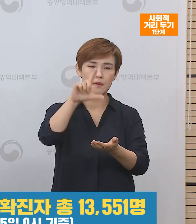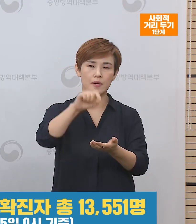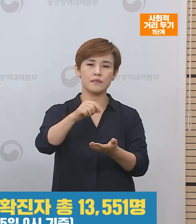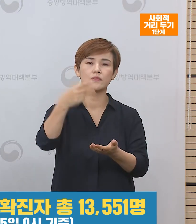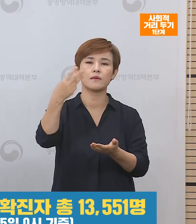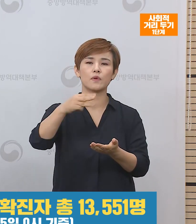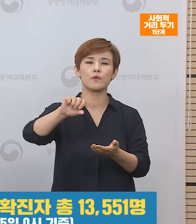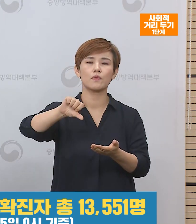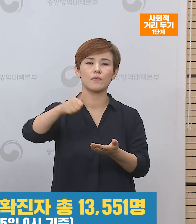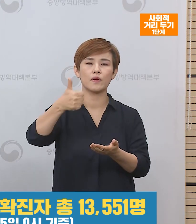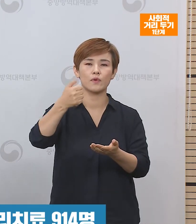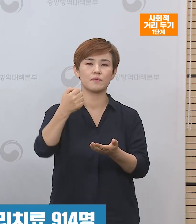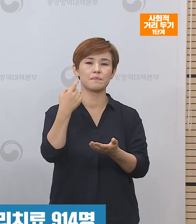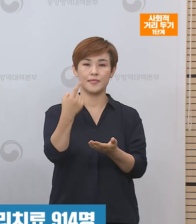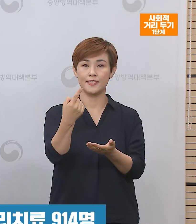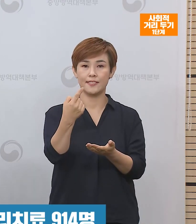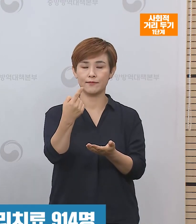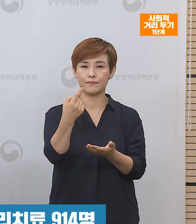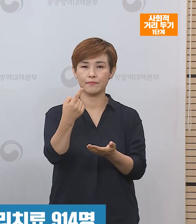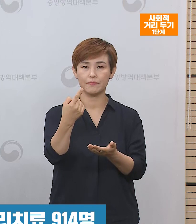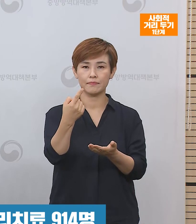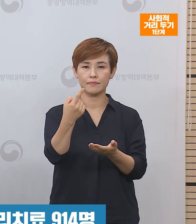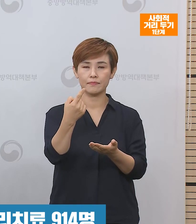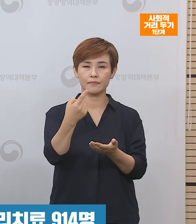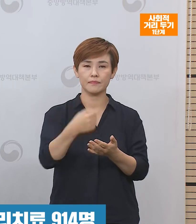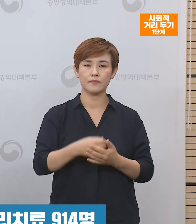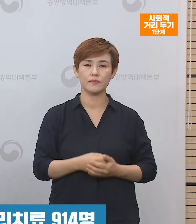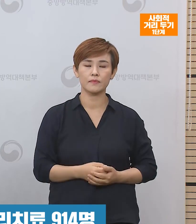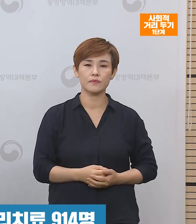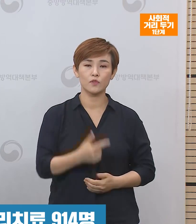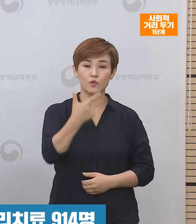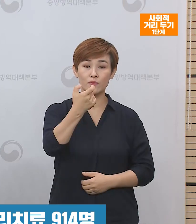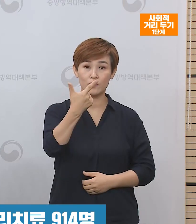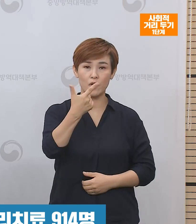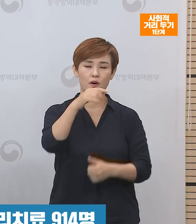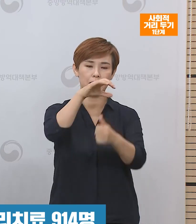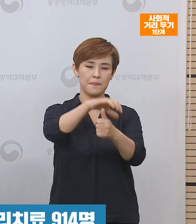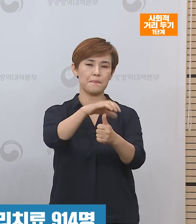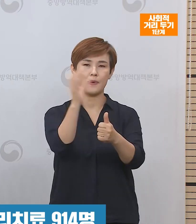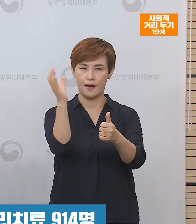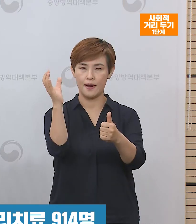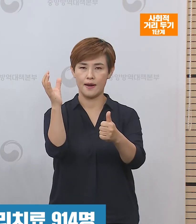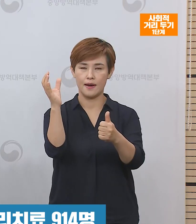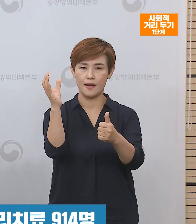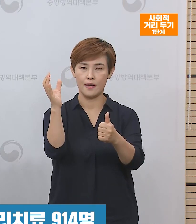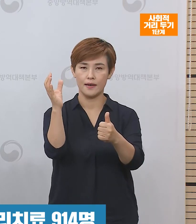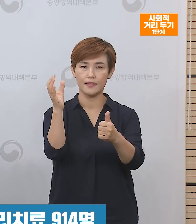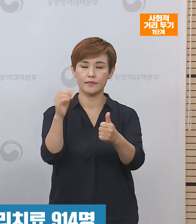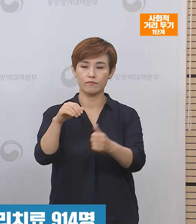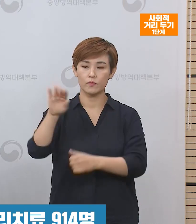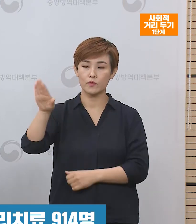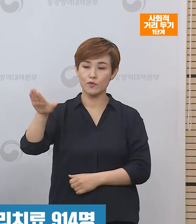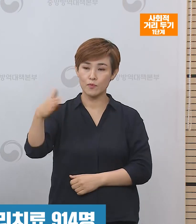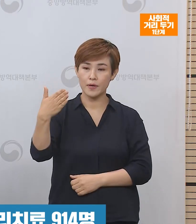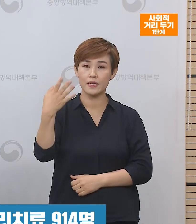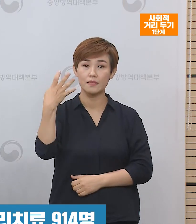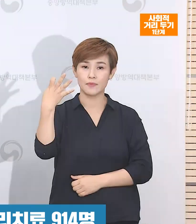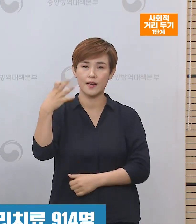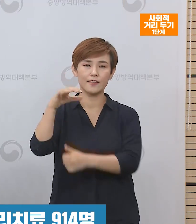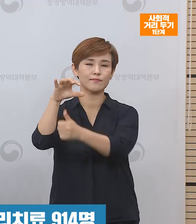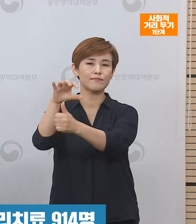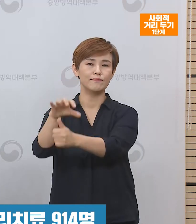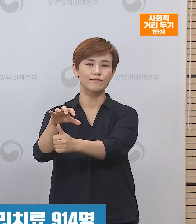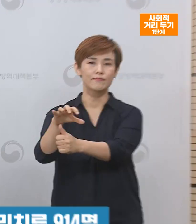,551명이며 신규로 66명이 격리 해제되어서 현재 914명이